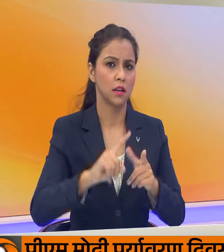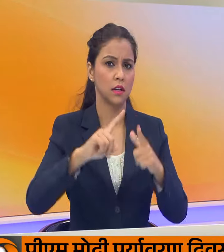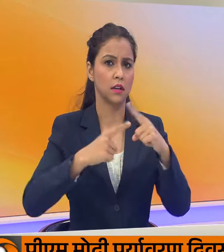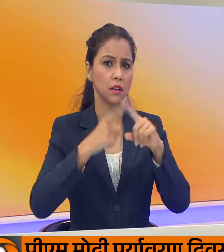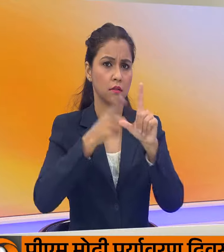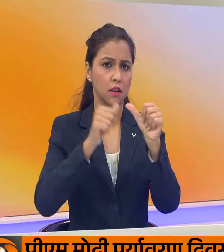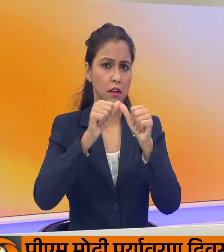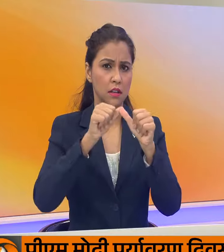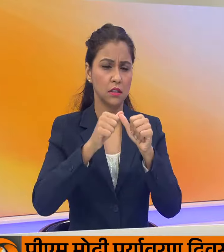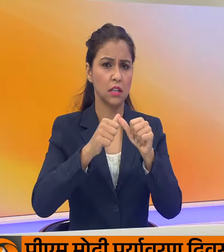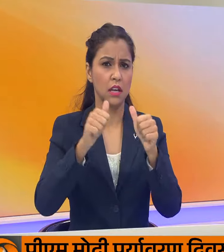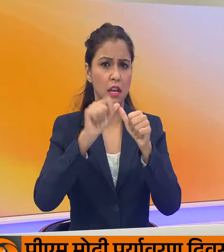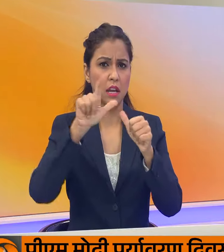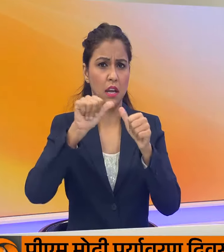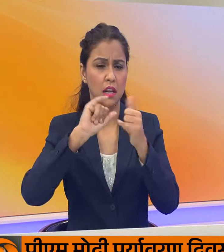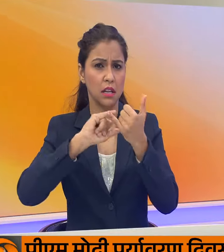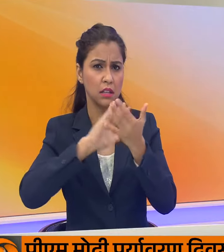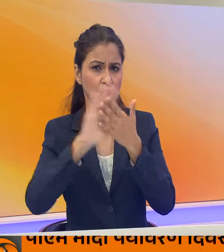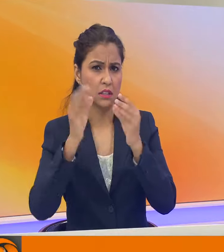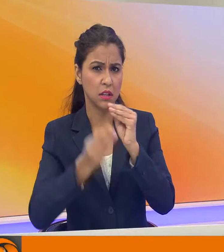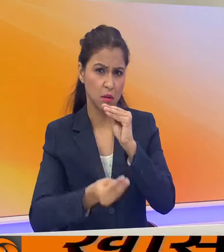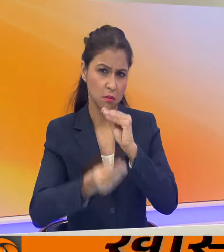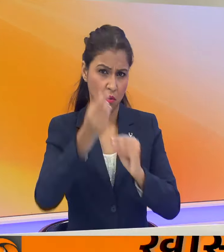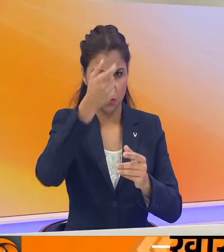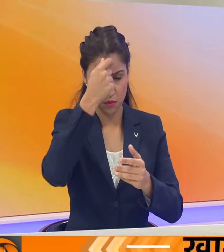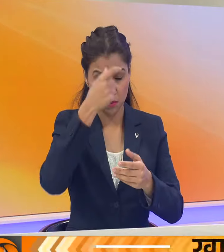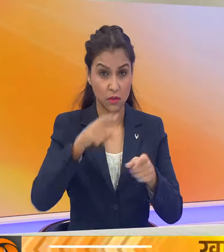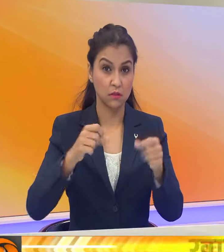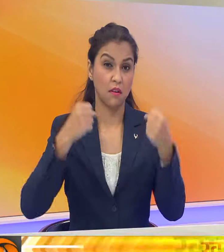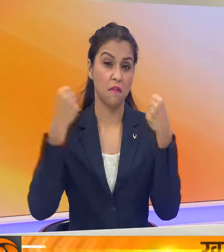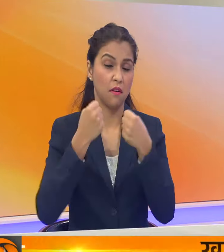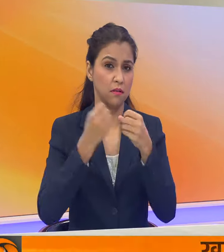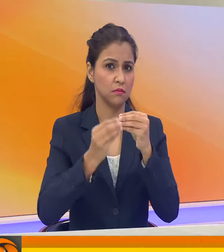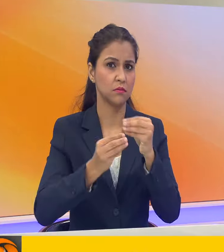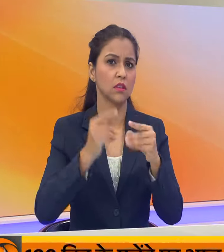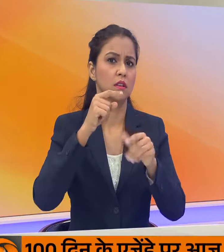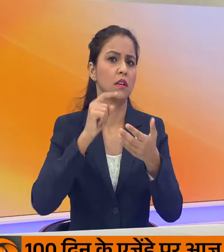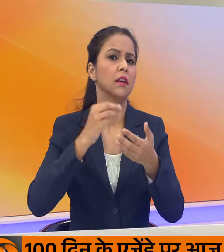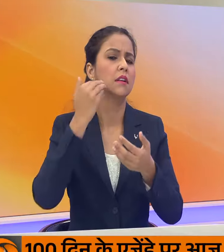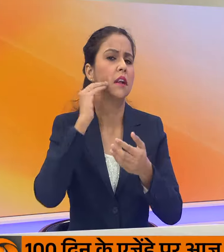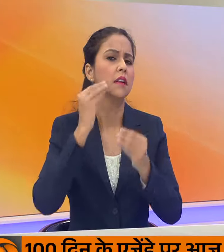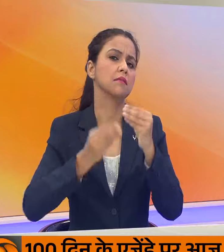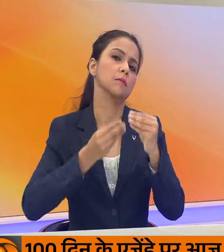समस्या फिर से बढ़ गई है जिसके चलते फाइट की तारीक आगे बढ़ाई गई है